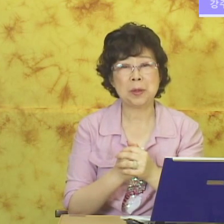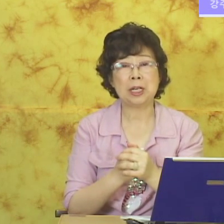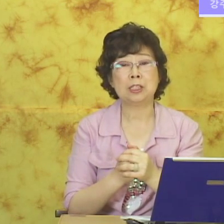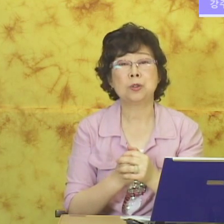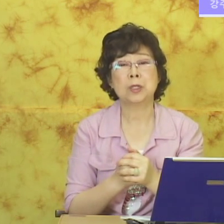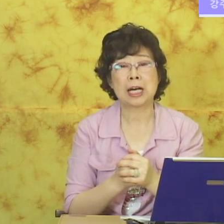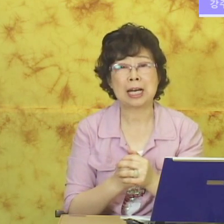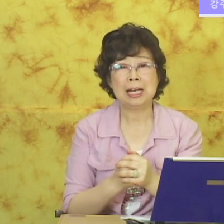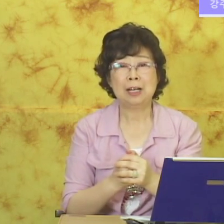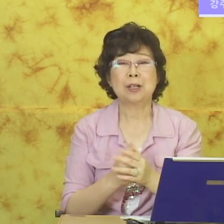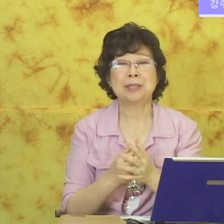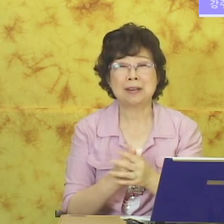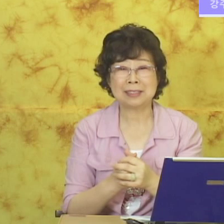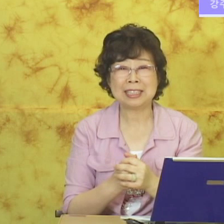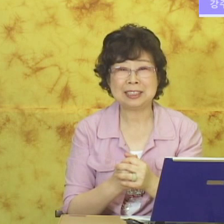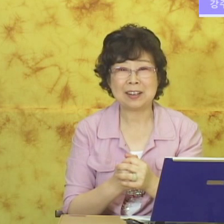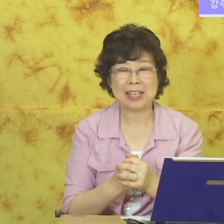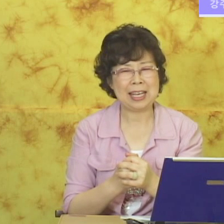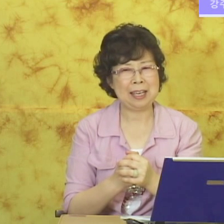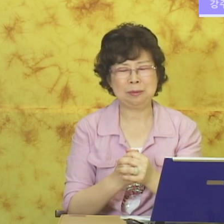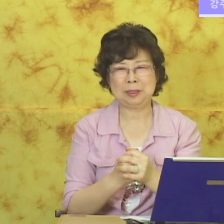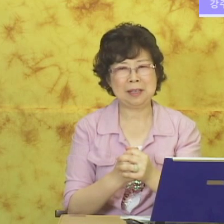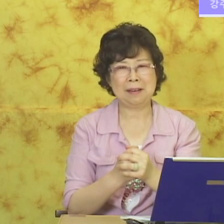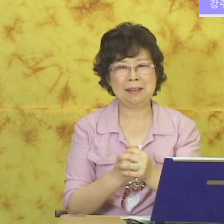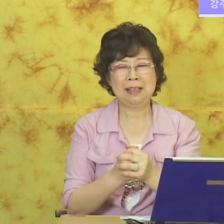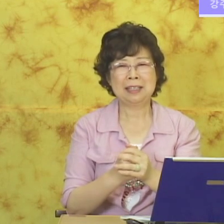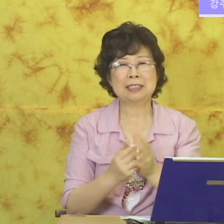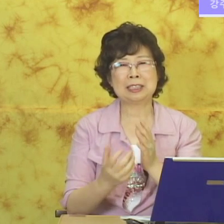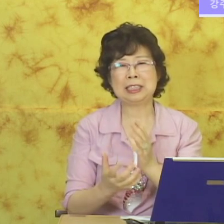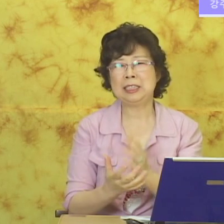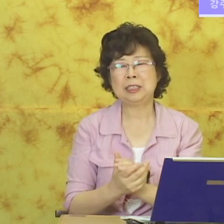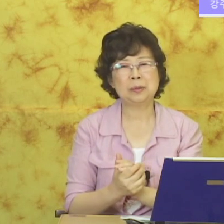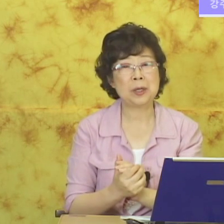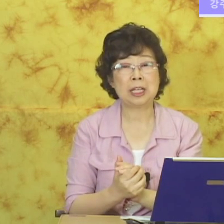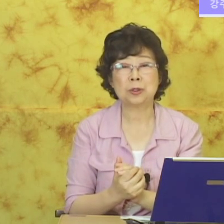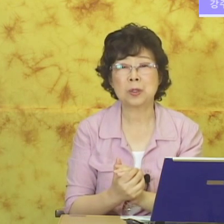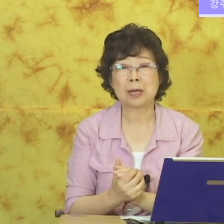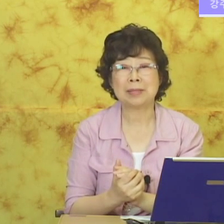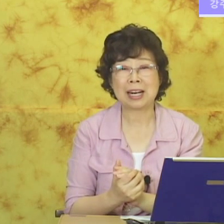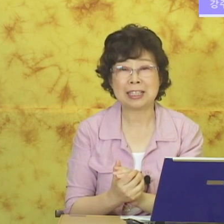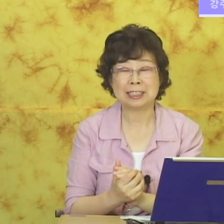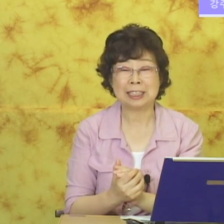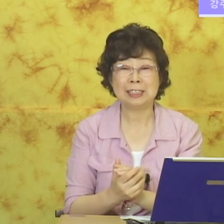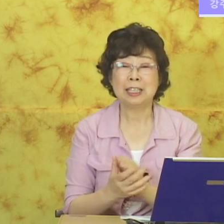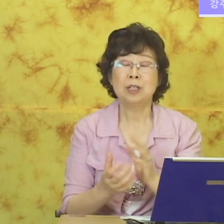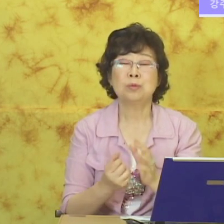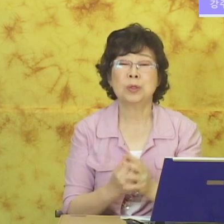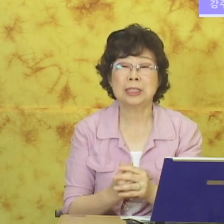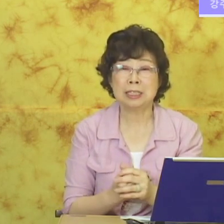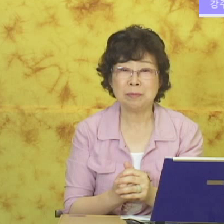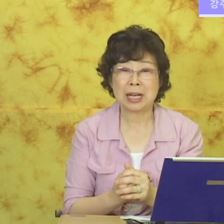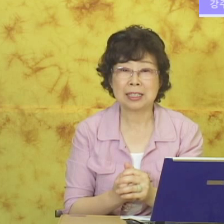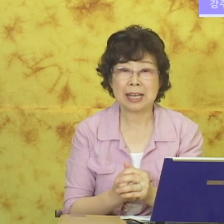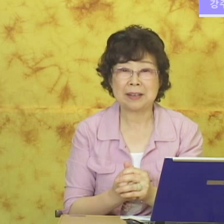표현하는 수호가 없다고 그랬죠. 네 없어요. 그 친인척을 표현한 수호가 없다라는 걸 무엇을 의미할까요.